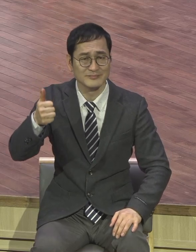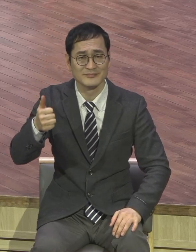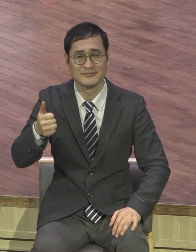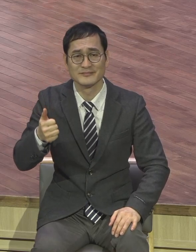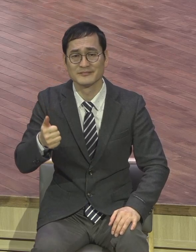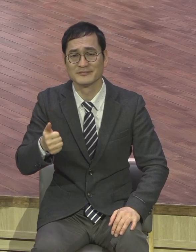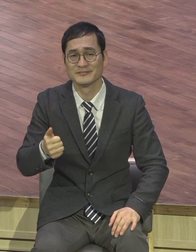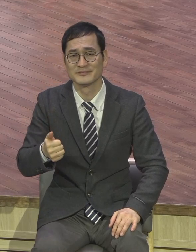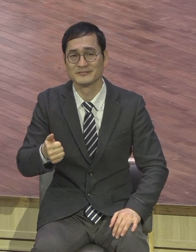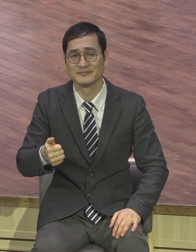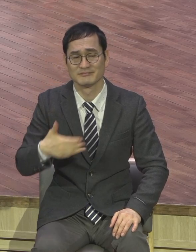것이 전도가 아니에요.